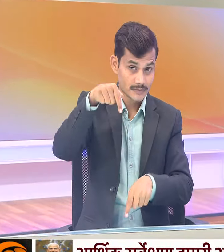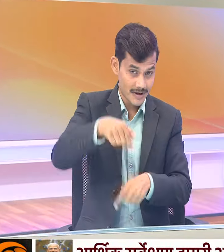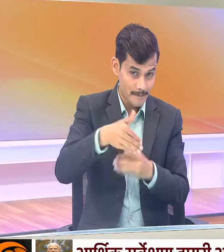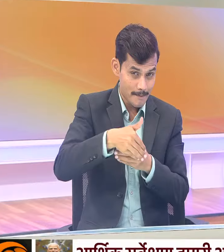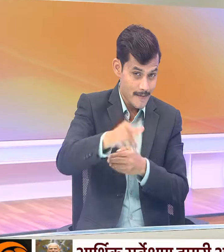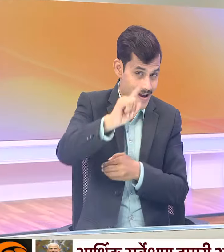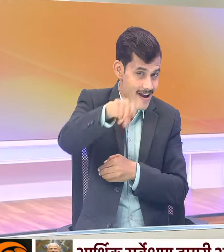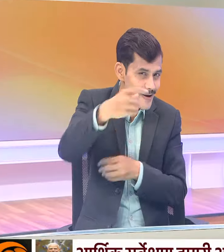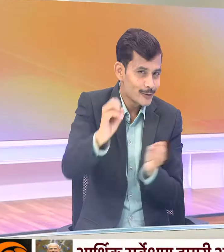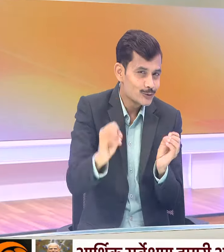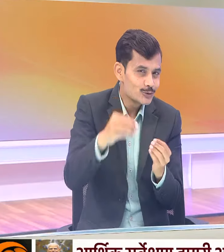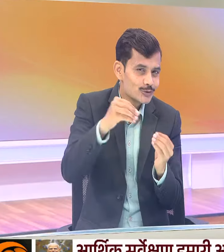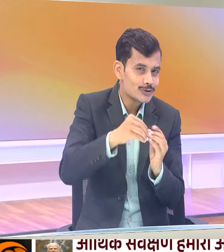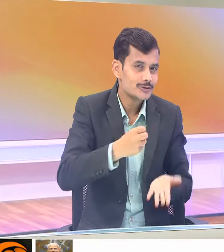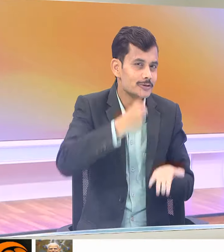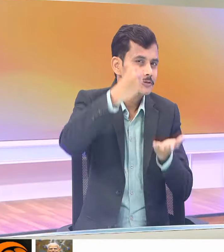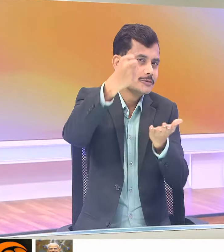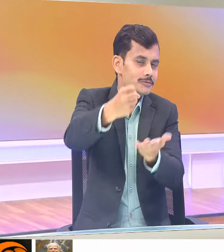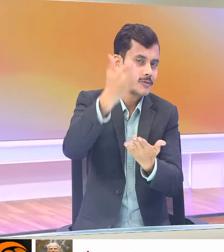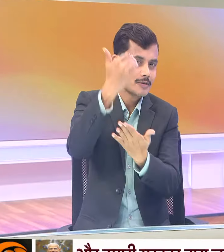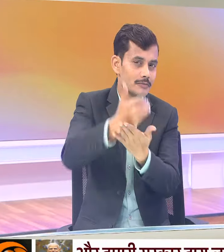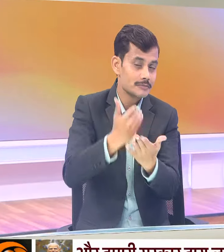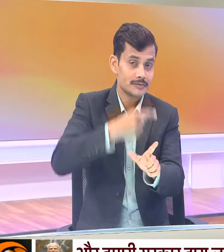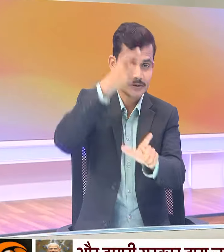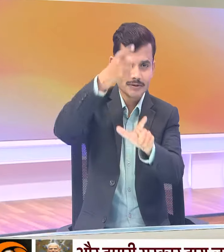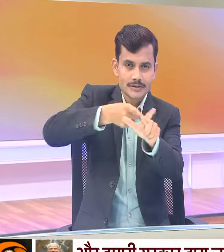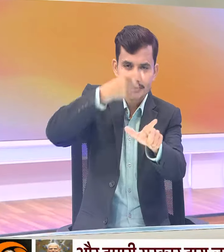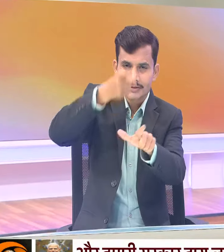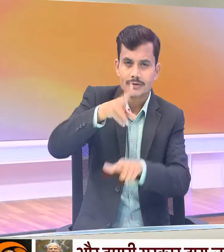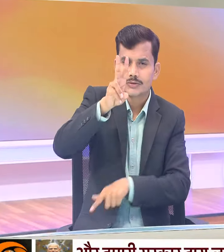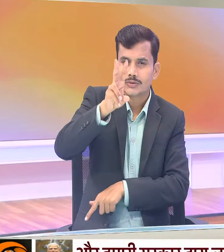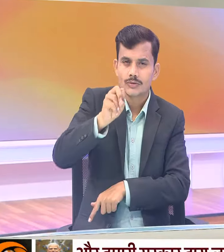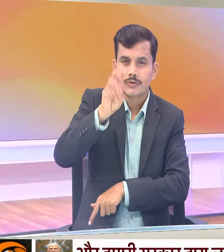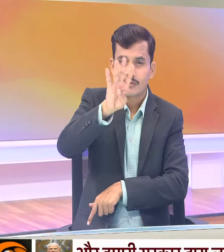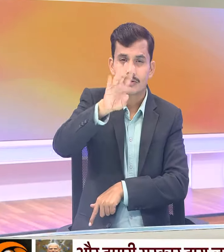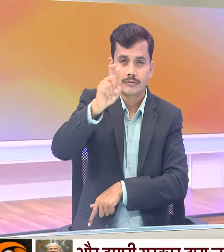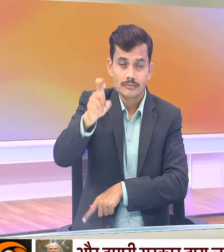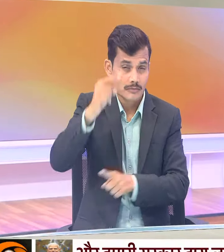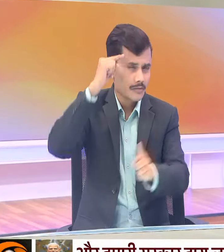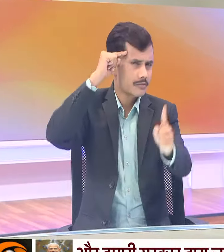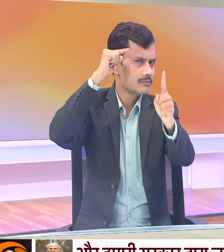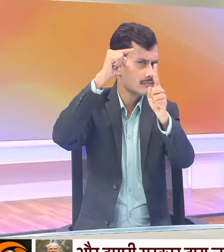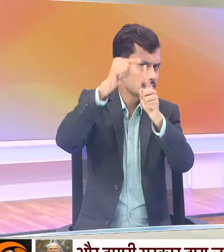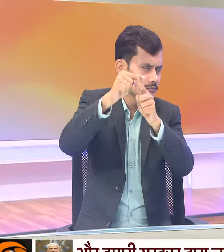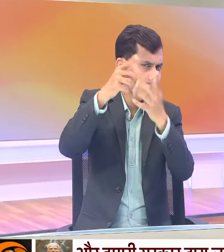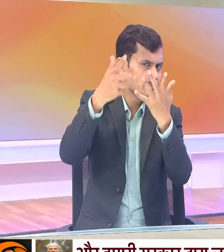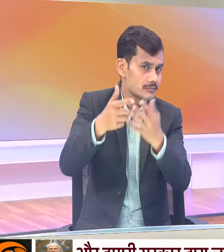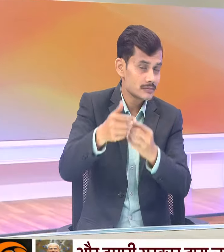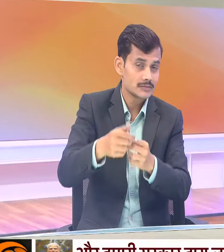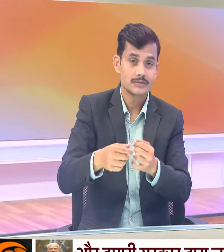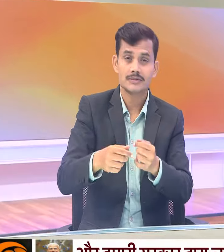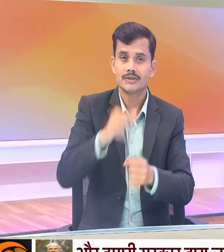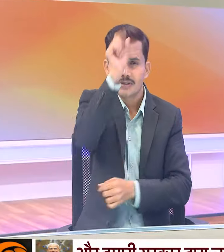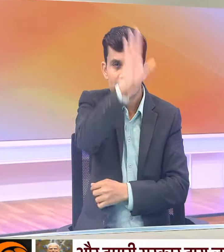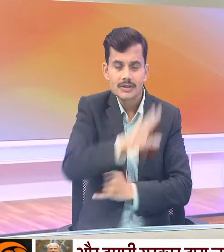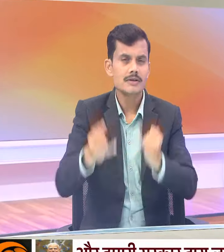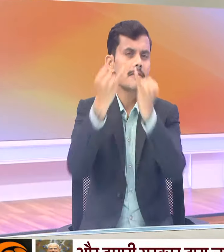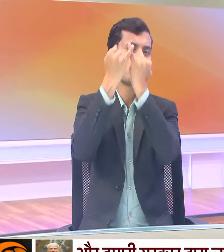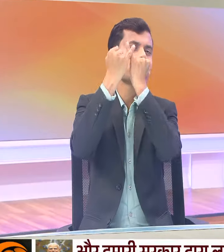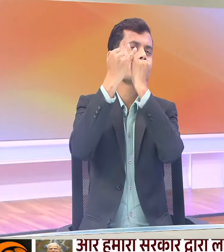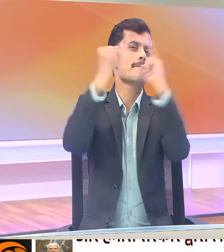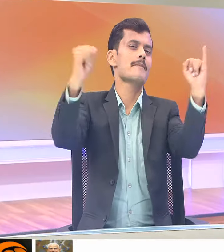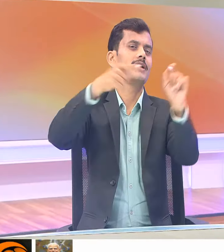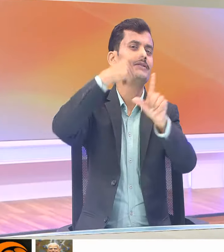2047 जब आजादी के 100 साल